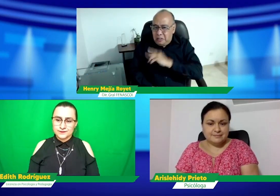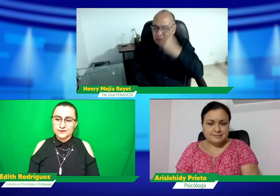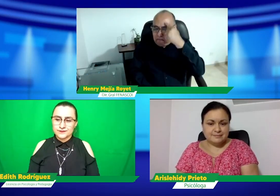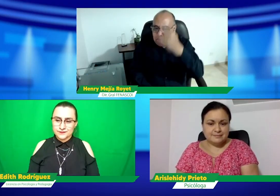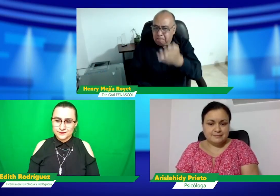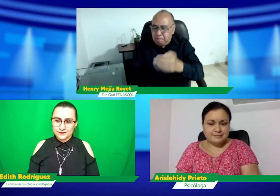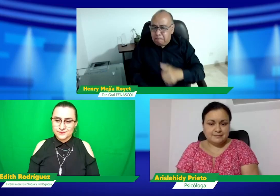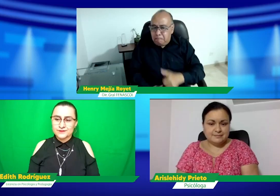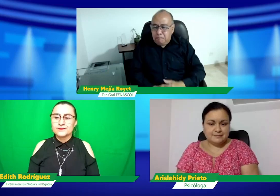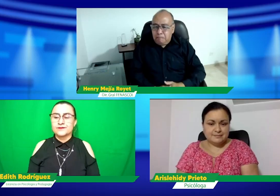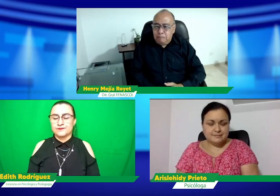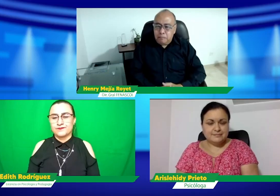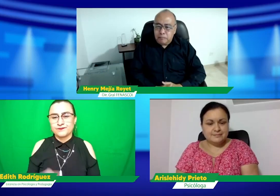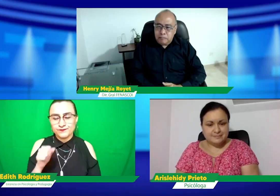¿Qué piensas tú, Edith?